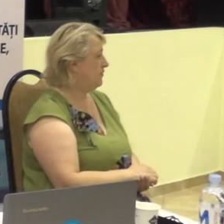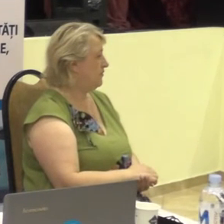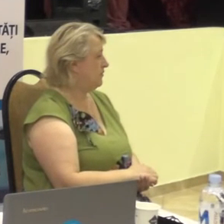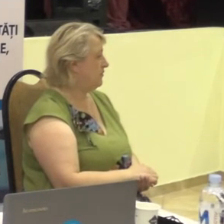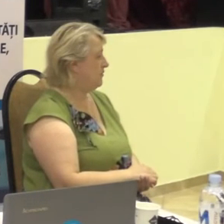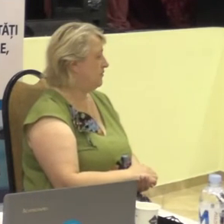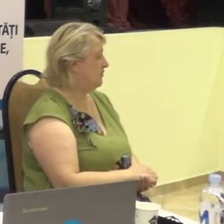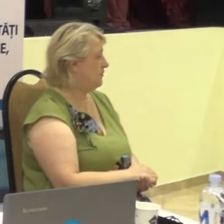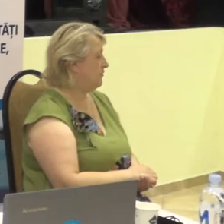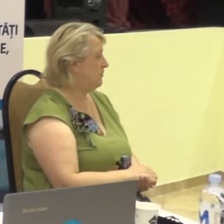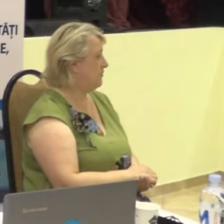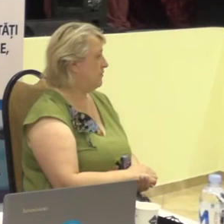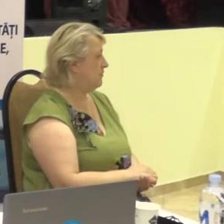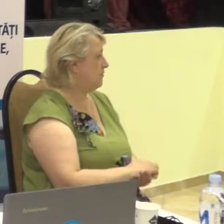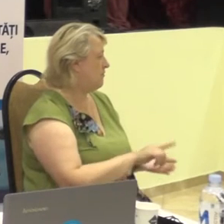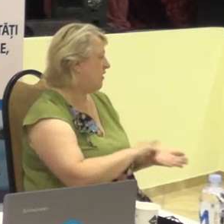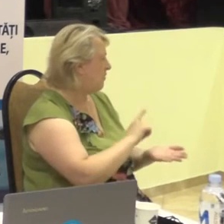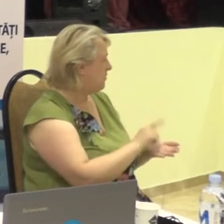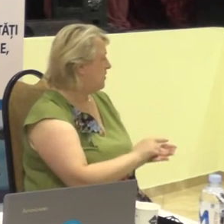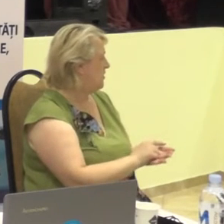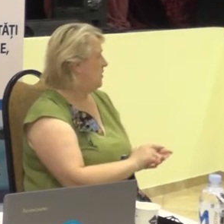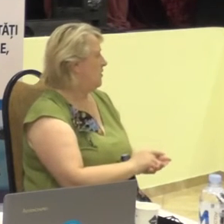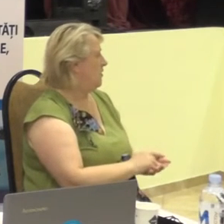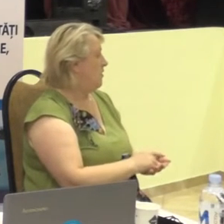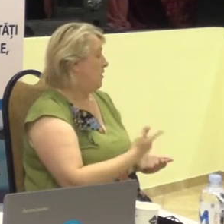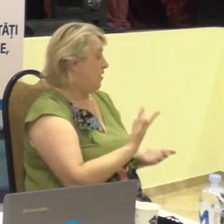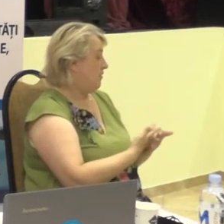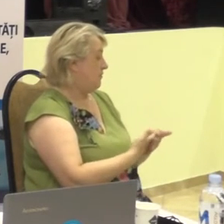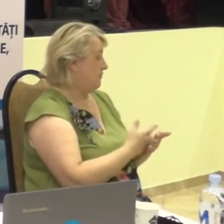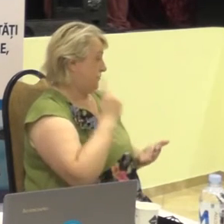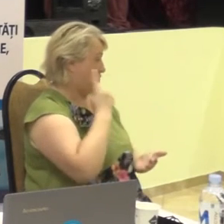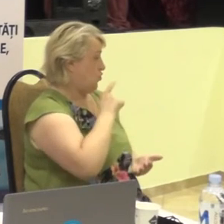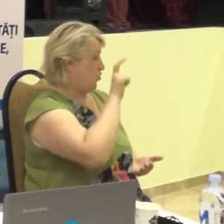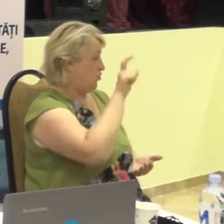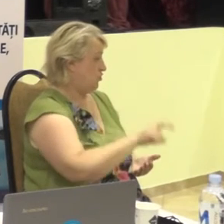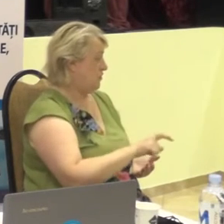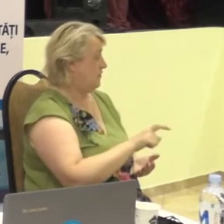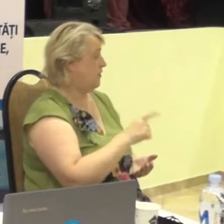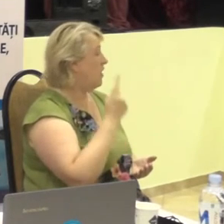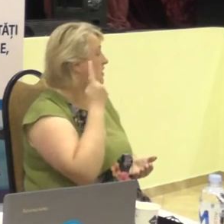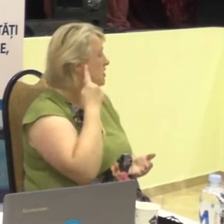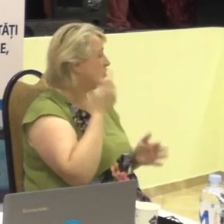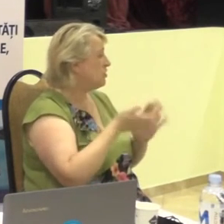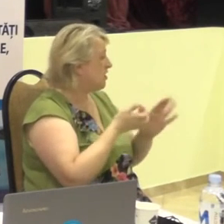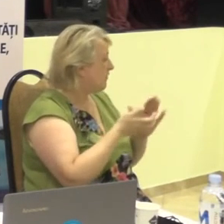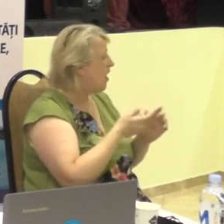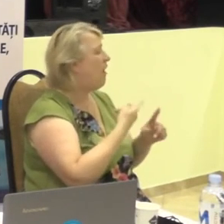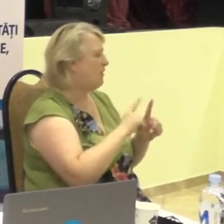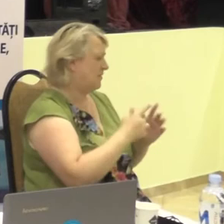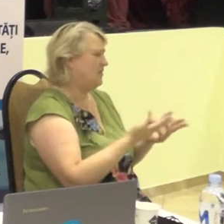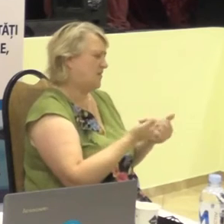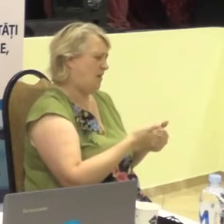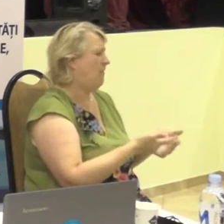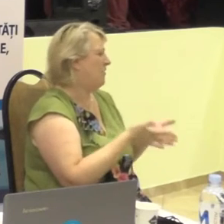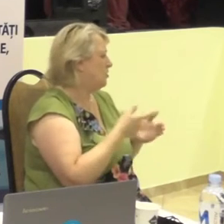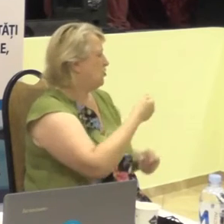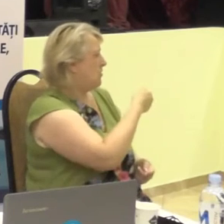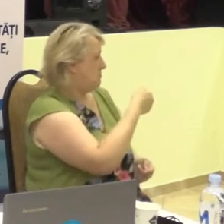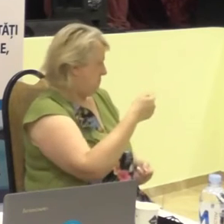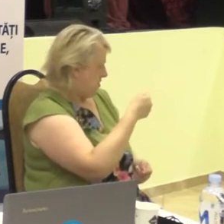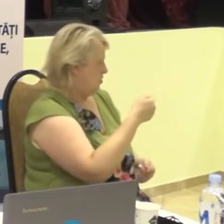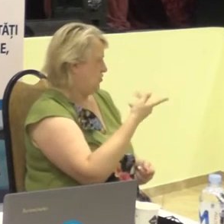Sigur că Henshub este un minus pentru sănătatea oricei persoane,